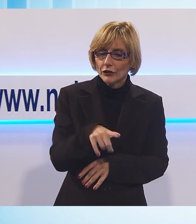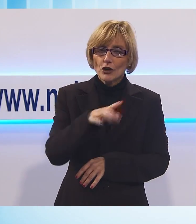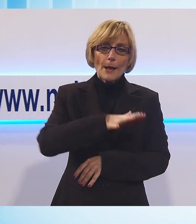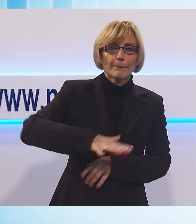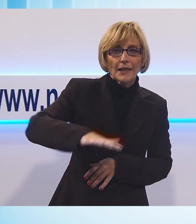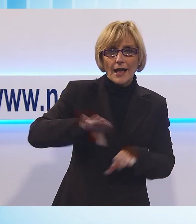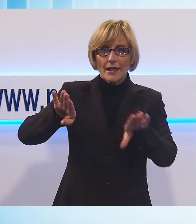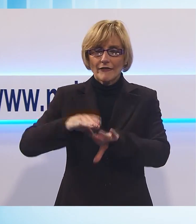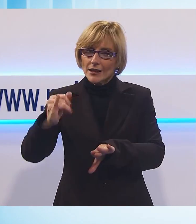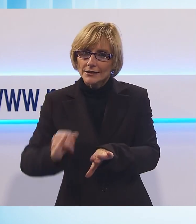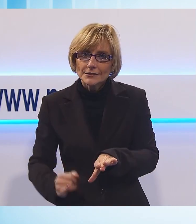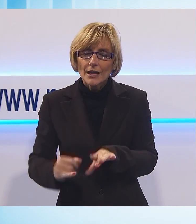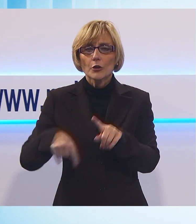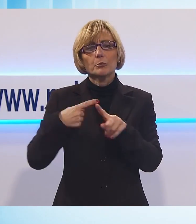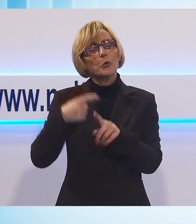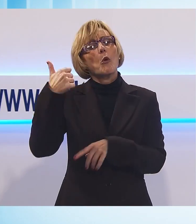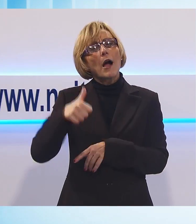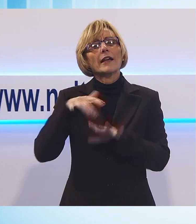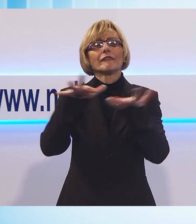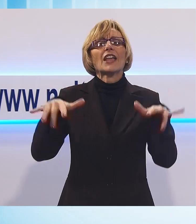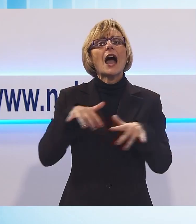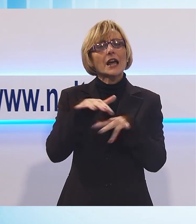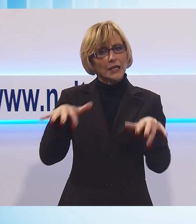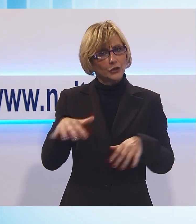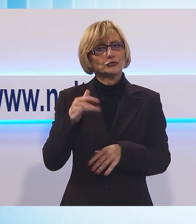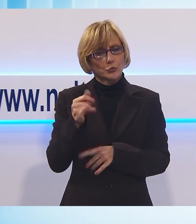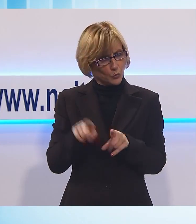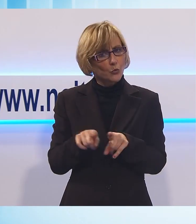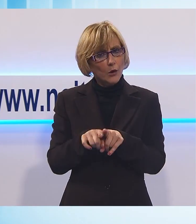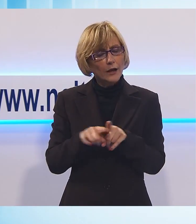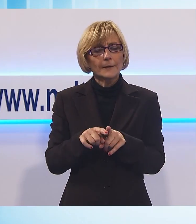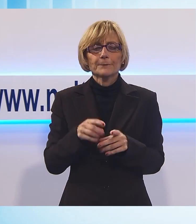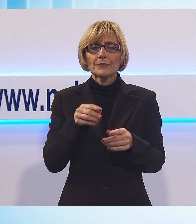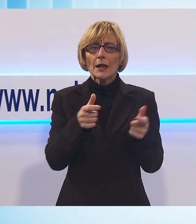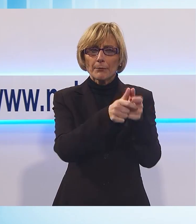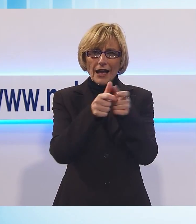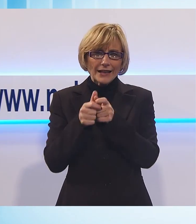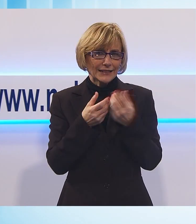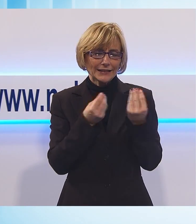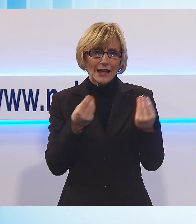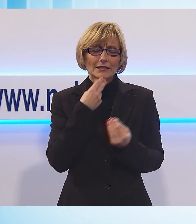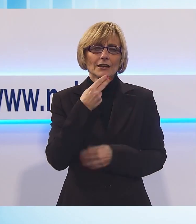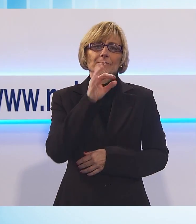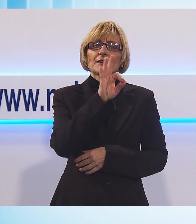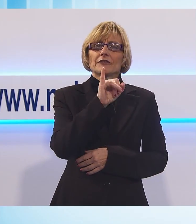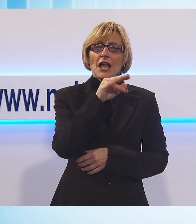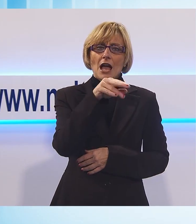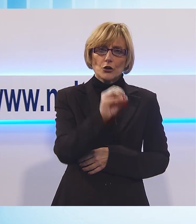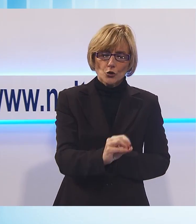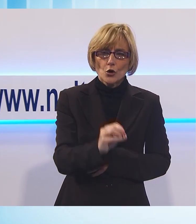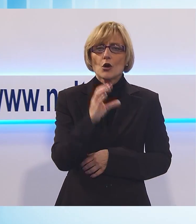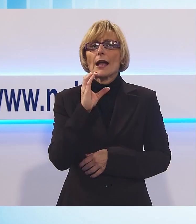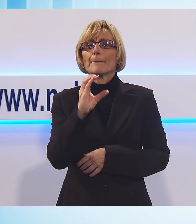Serchio ma anche molto pure in Versilia. Tante sono le località, ve ne ricordiamo alcune velocemente, a Fiano di Pescaglia, a